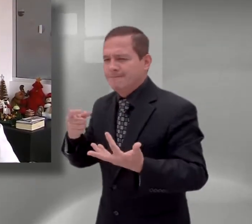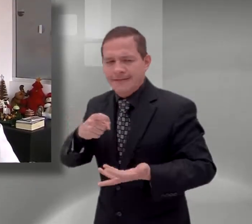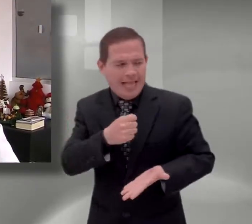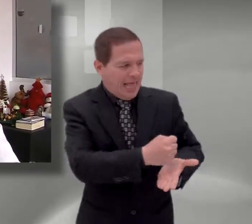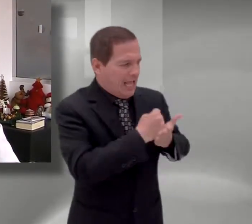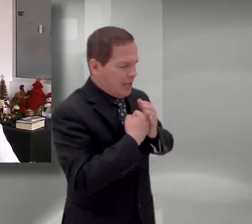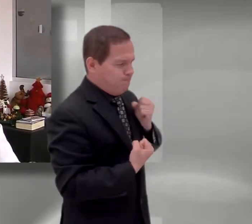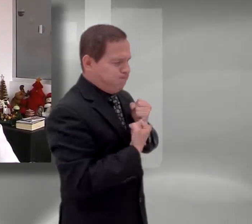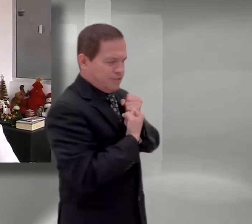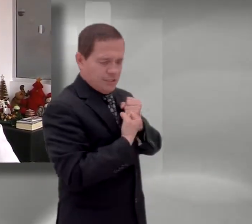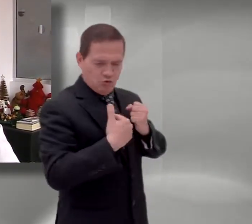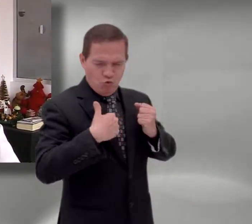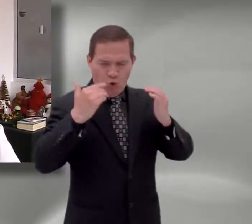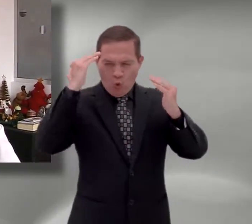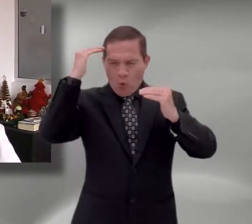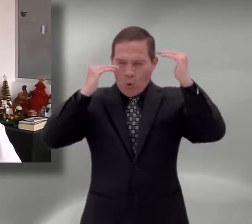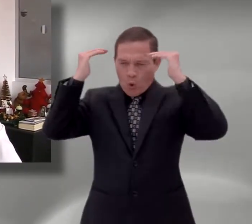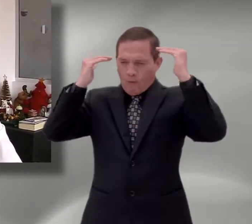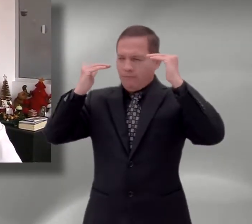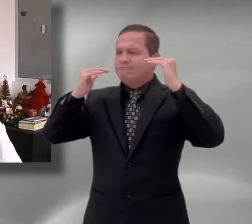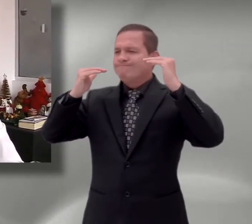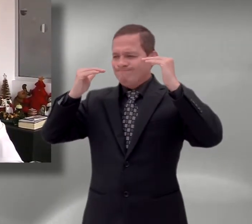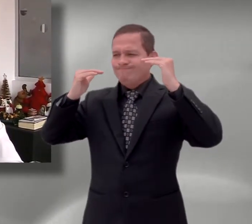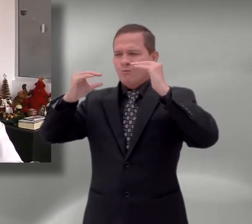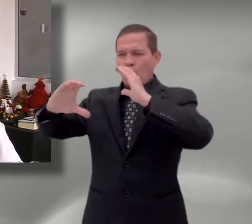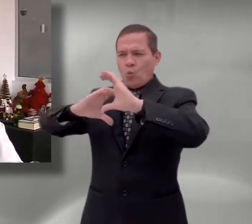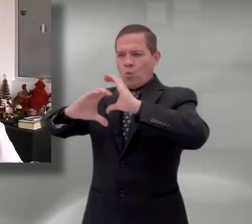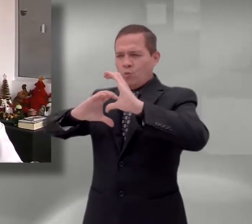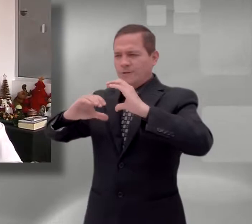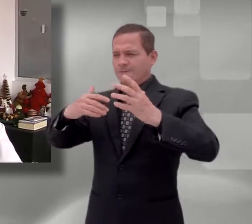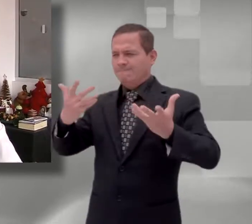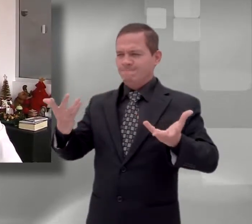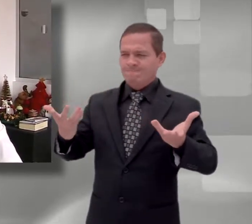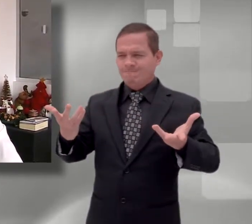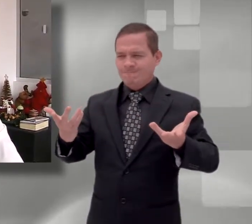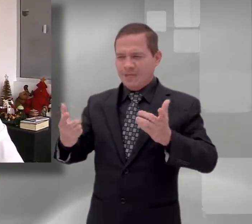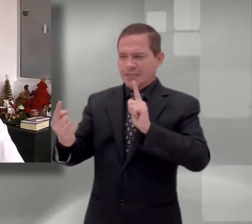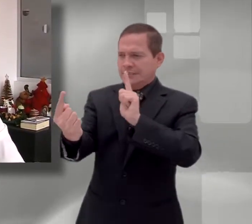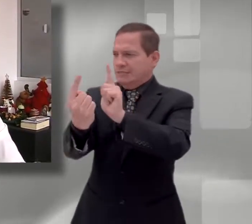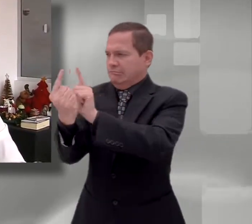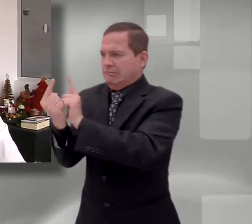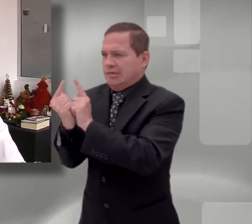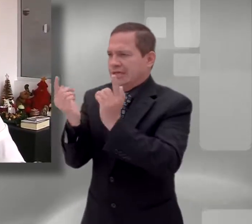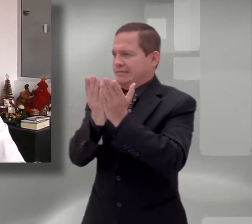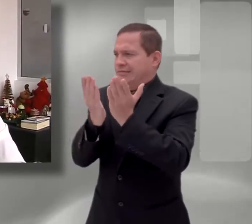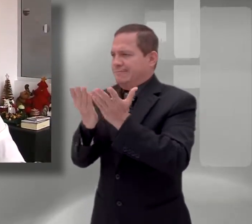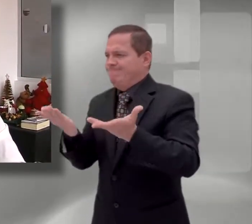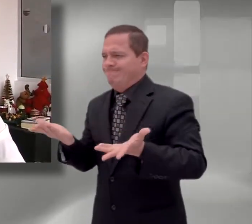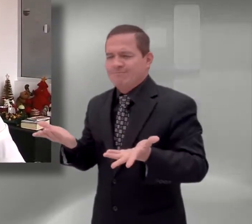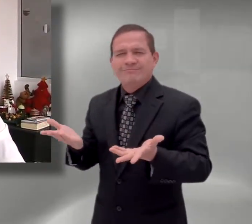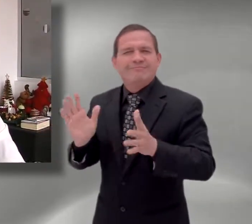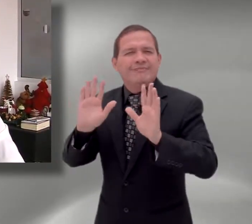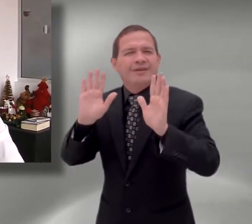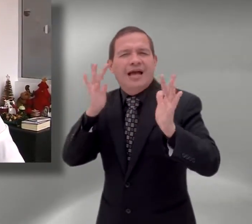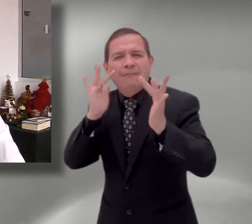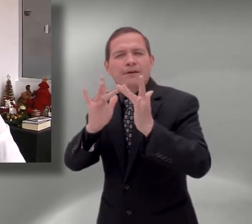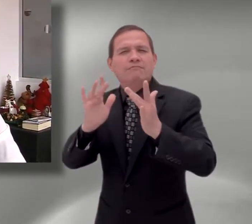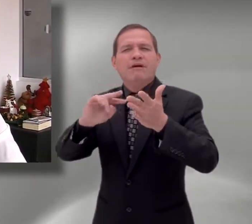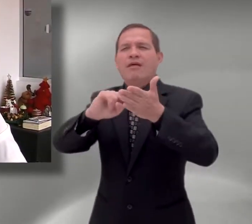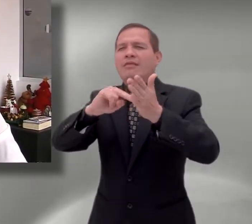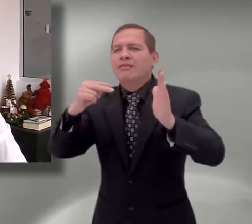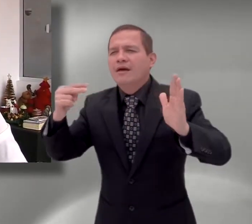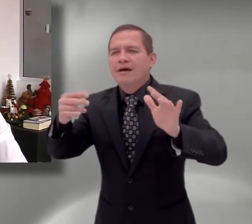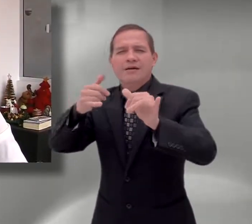fortalecimiento también de nuestras competencias comunicativas en ese acercamiento con nuestros estudiantes, desde lo técnico, desde lo